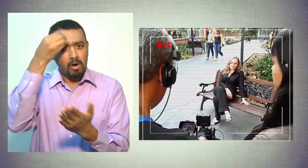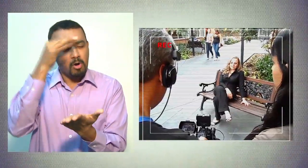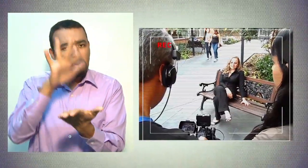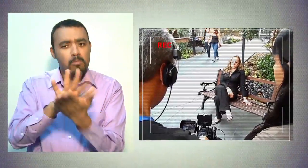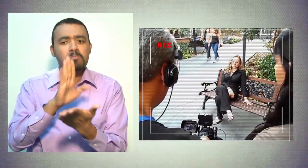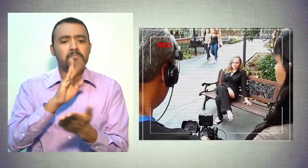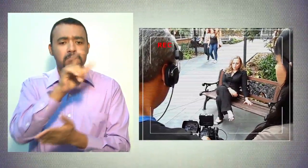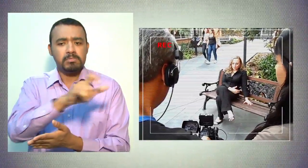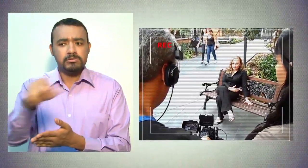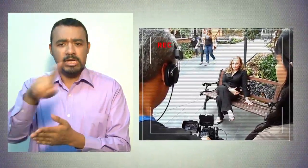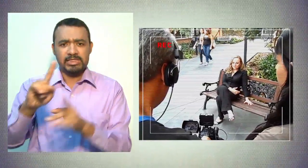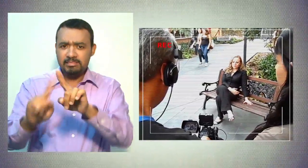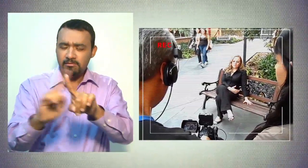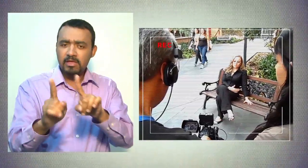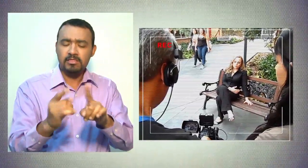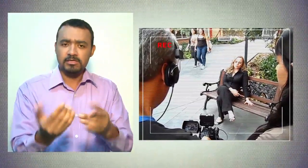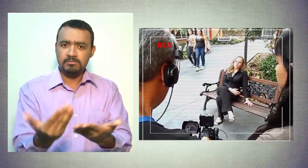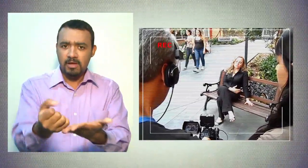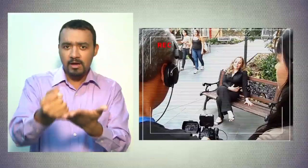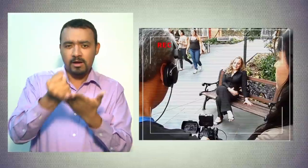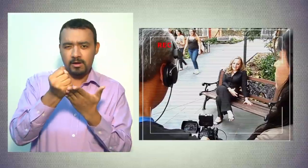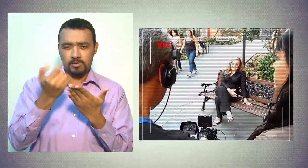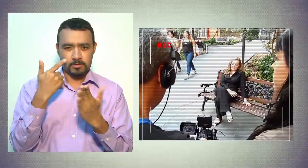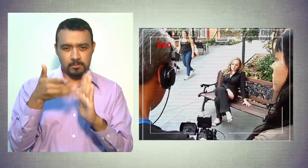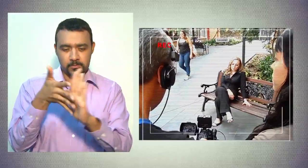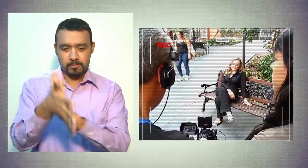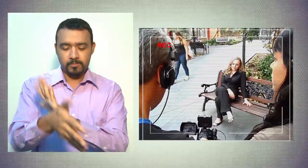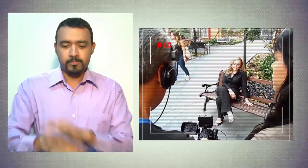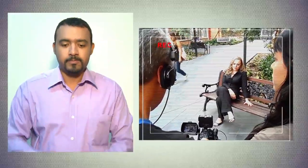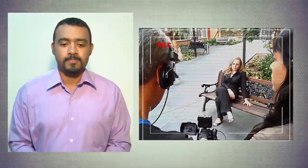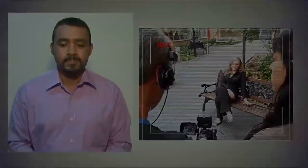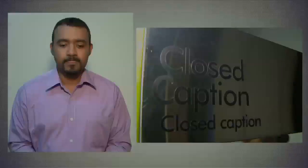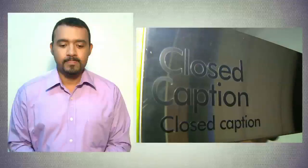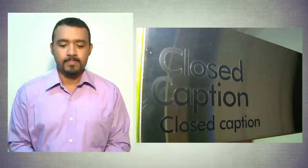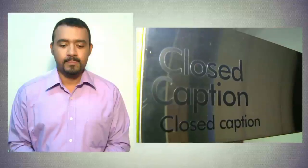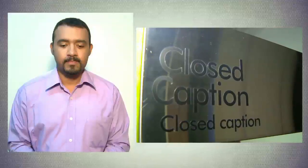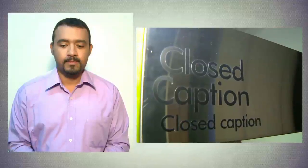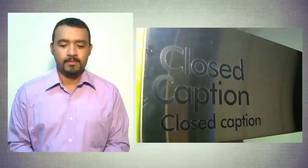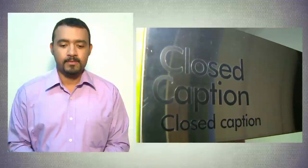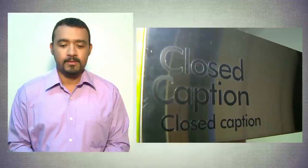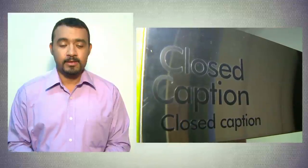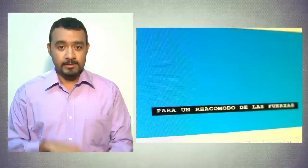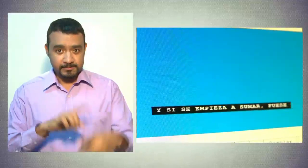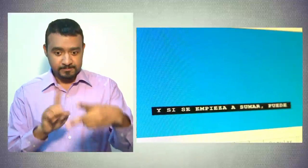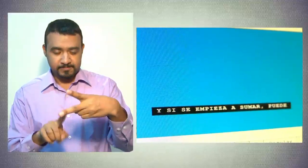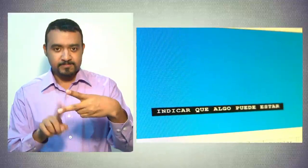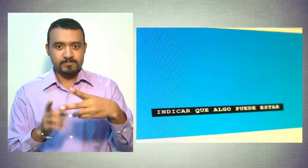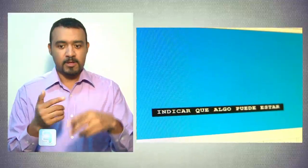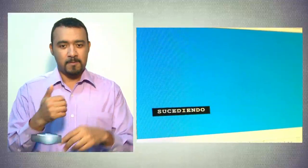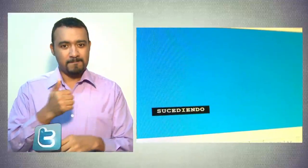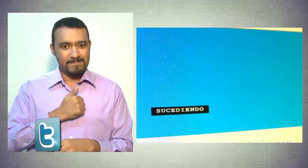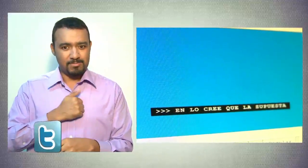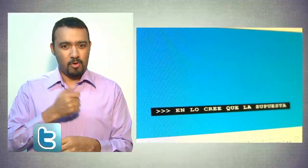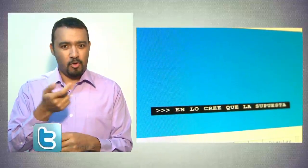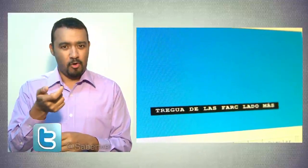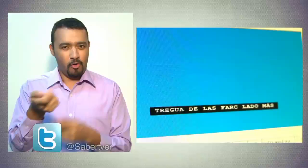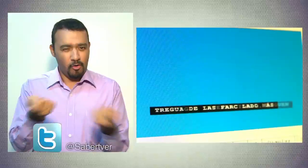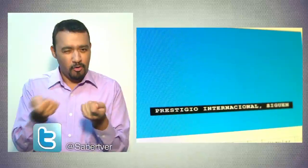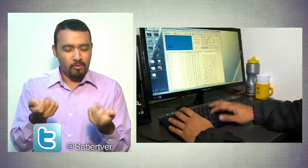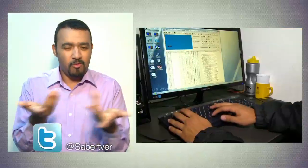ofrezca opciones diferentes para las personas con limitaciones auditivas. En Yo Tengo el Control, resolveremos algunas dudas